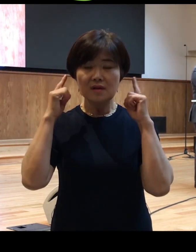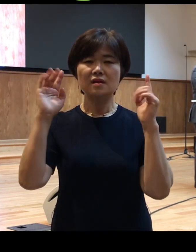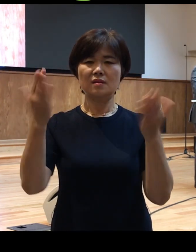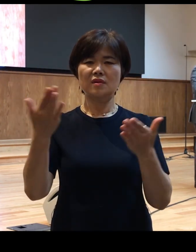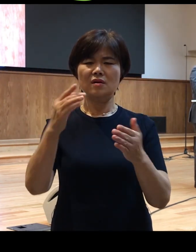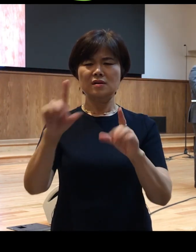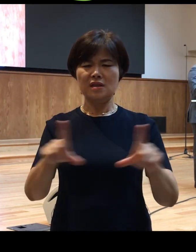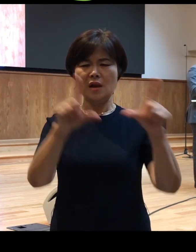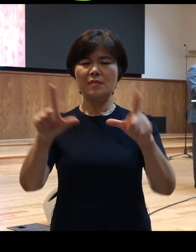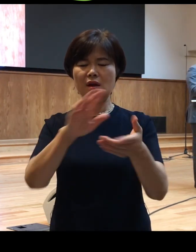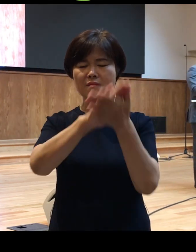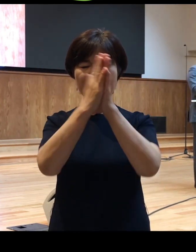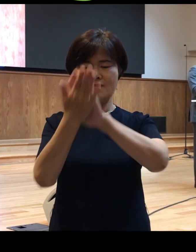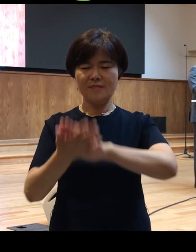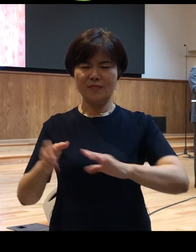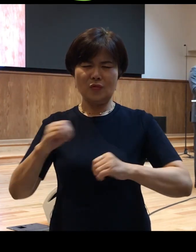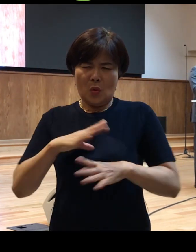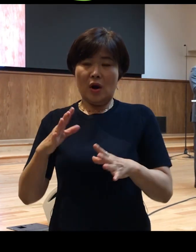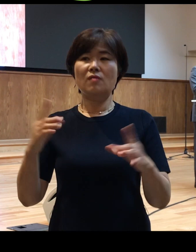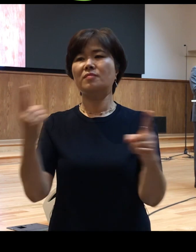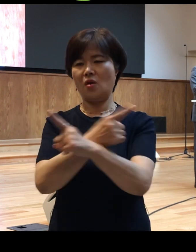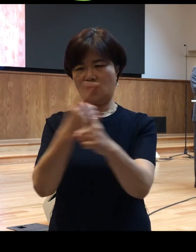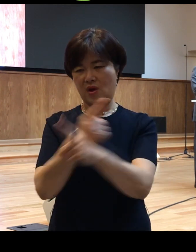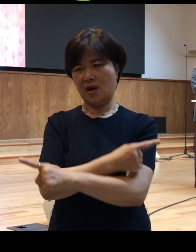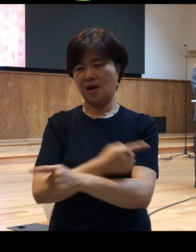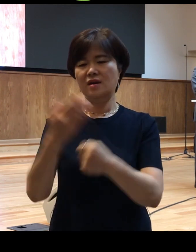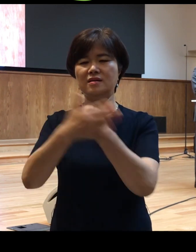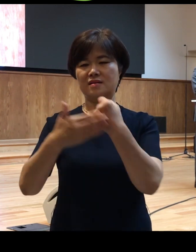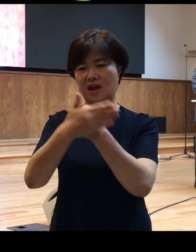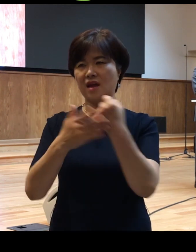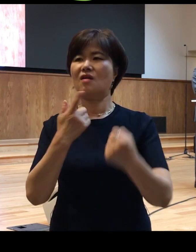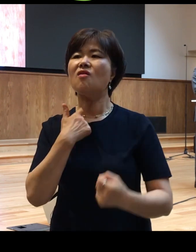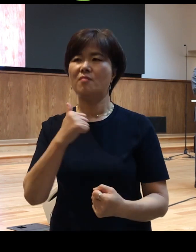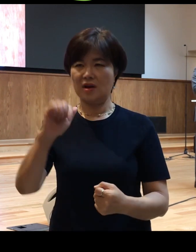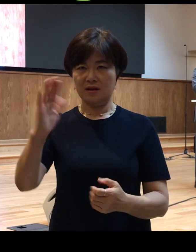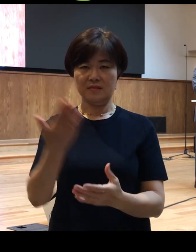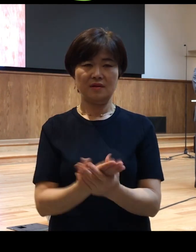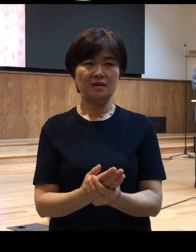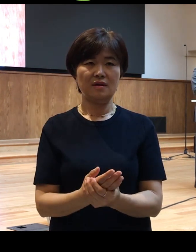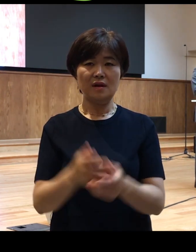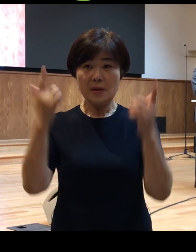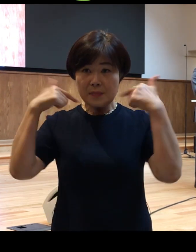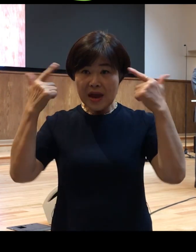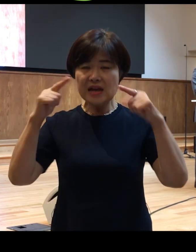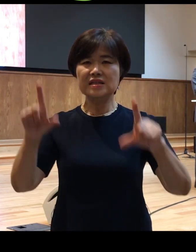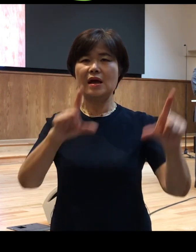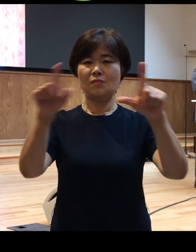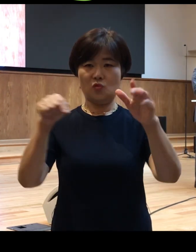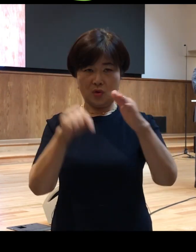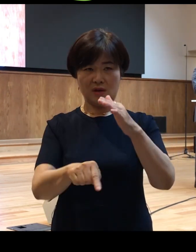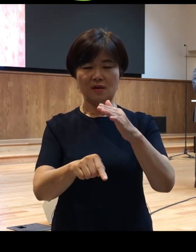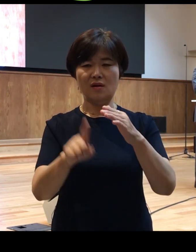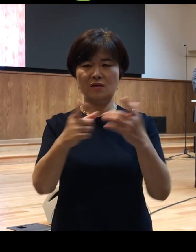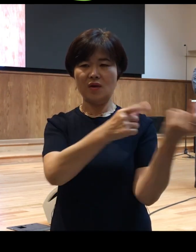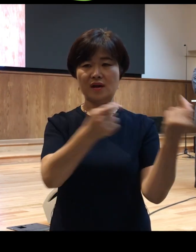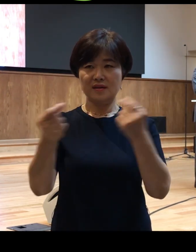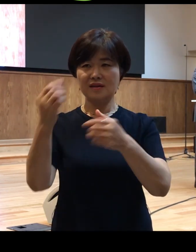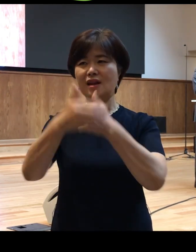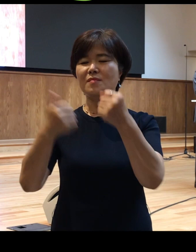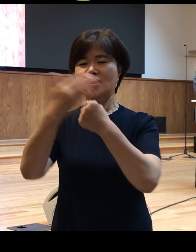놀라운 변화 은혜를 경험하게 되는 것입니다 여러분 매일 삶 속에서 그런 하나님의 은혜가 경험되어질 수